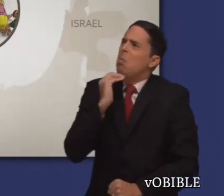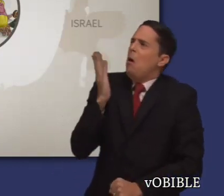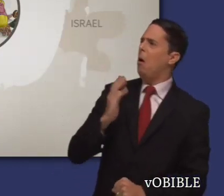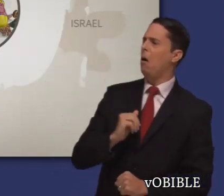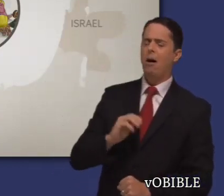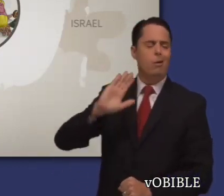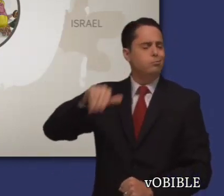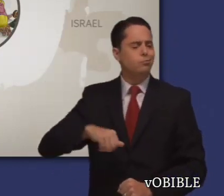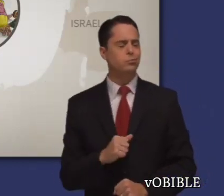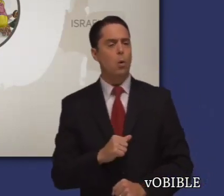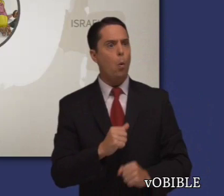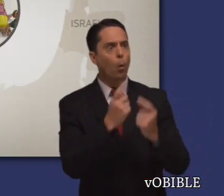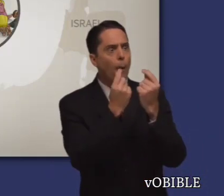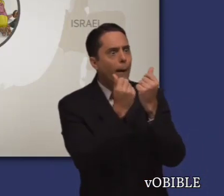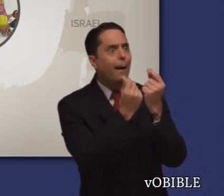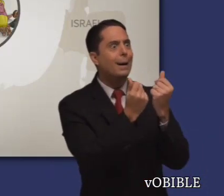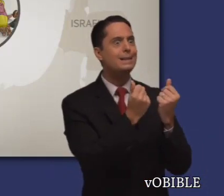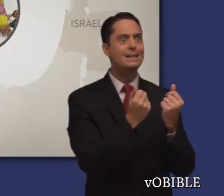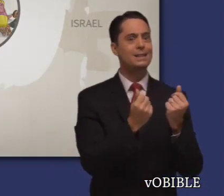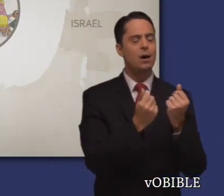y su terquedad para aceptar disciplina.